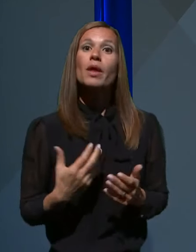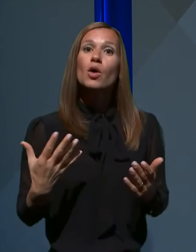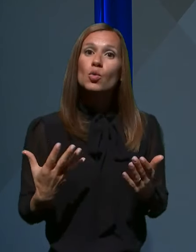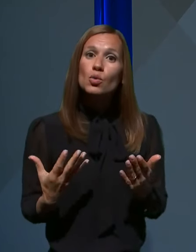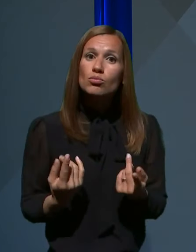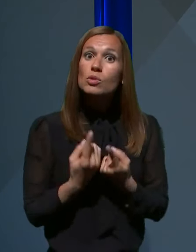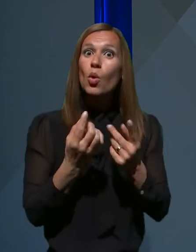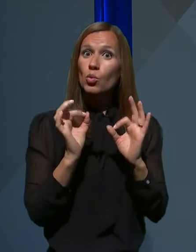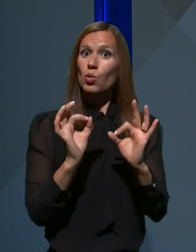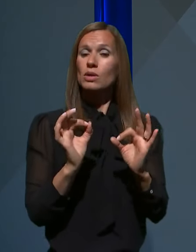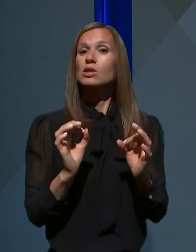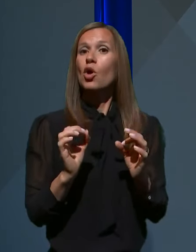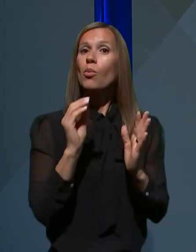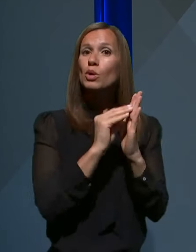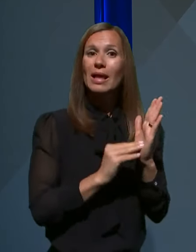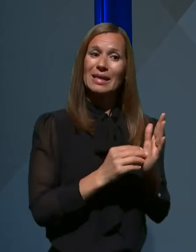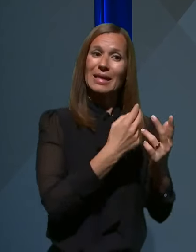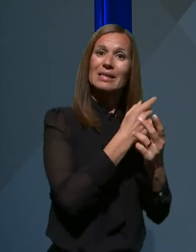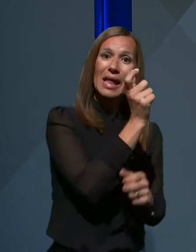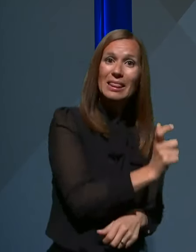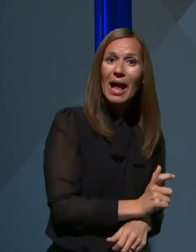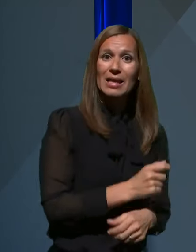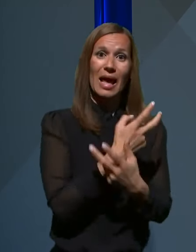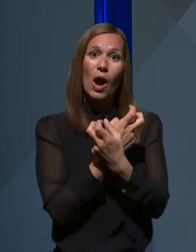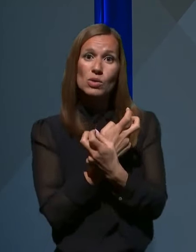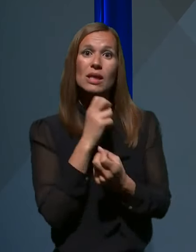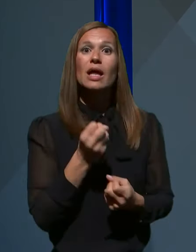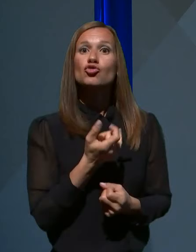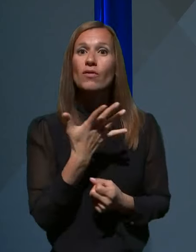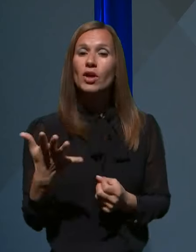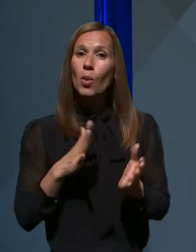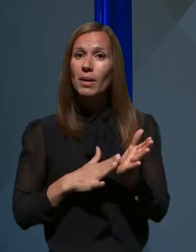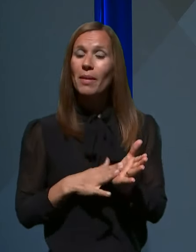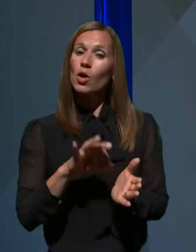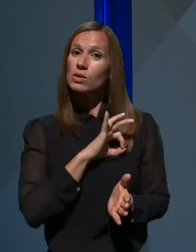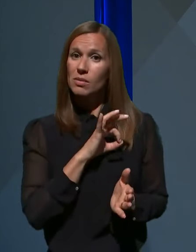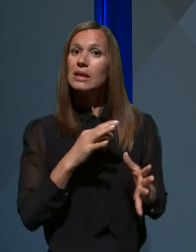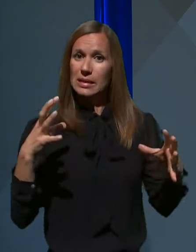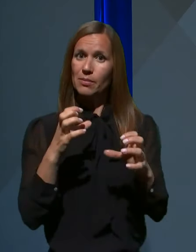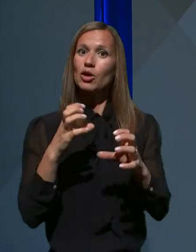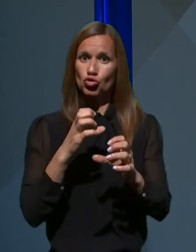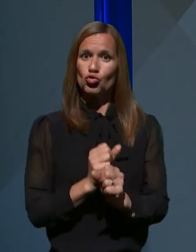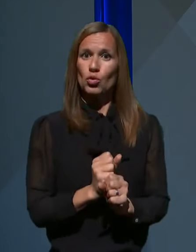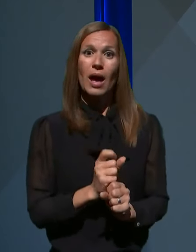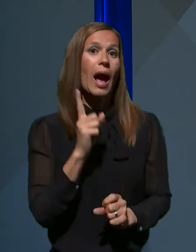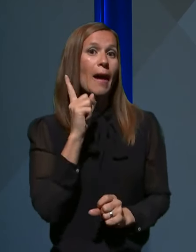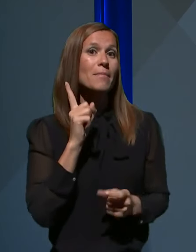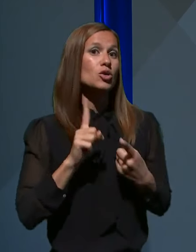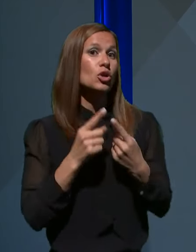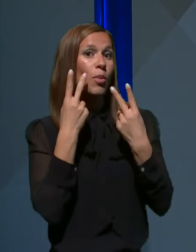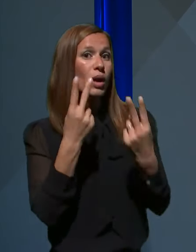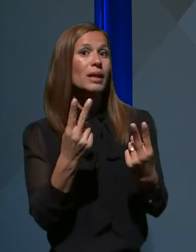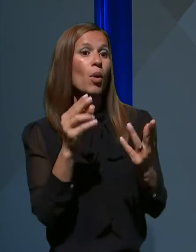podatki iz Italije in Austrije, da se število primerov in smrtnih zmanjšuje. Vendar če pogledamo podatke za